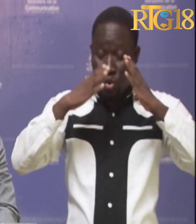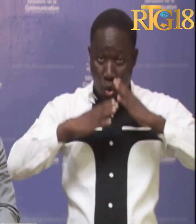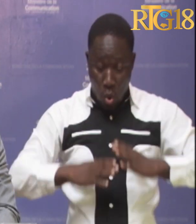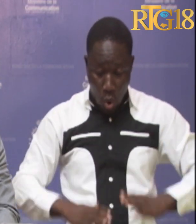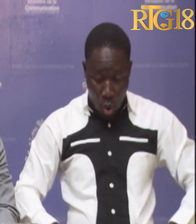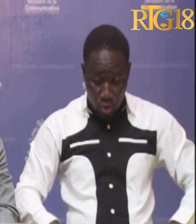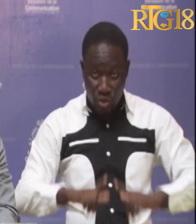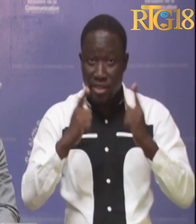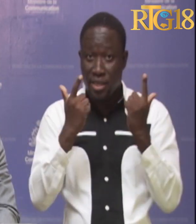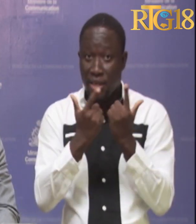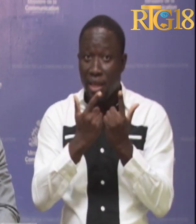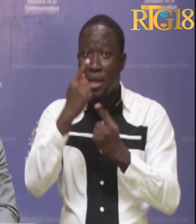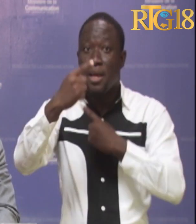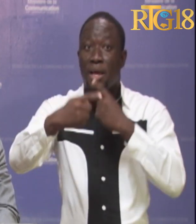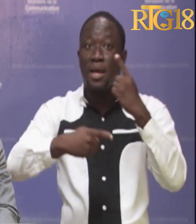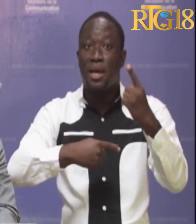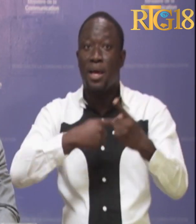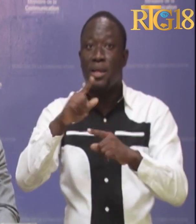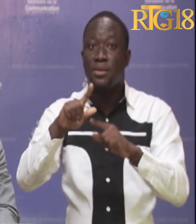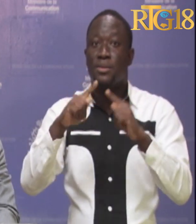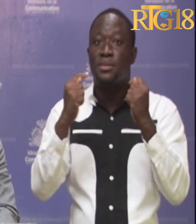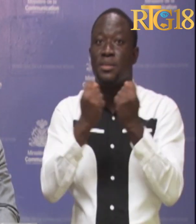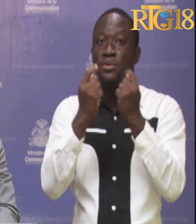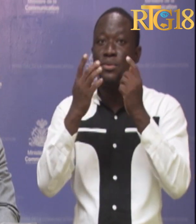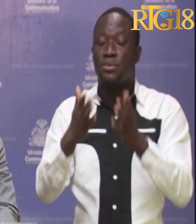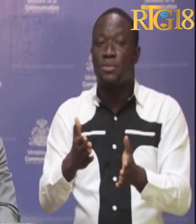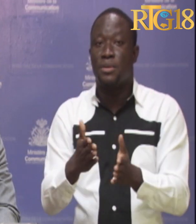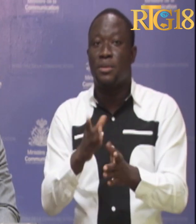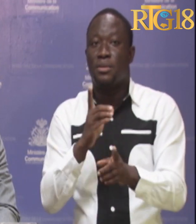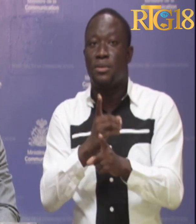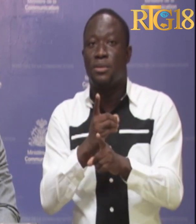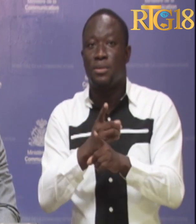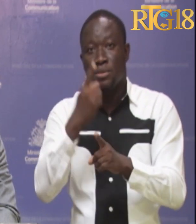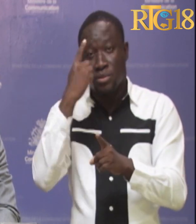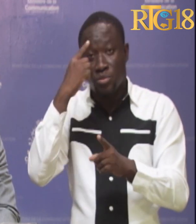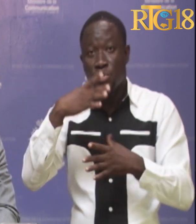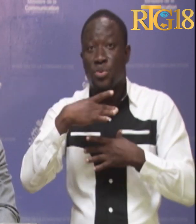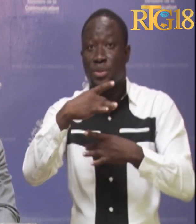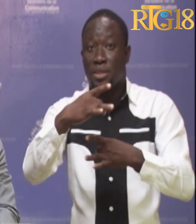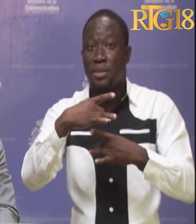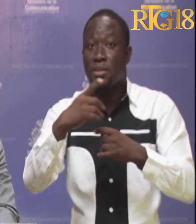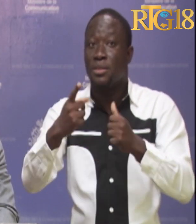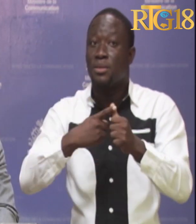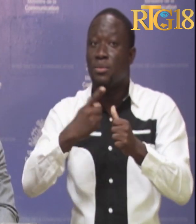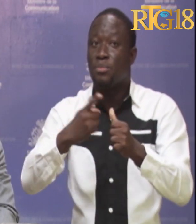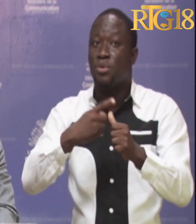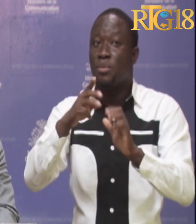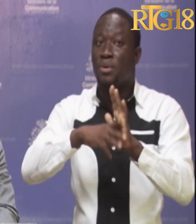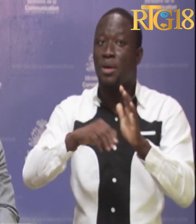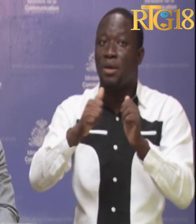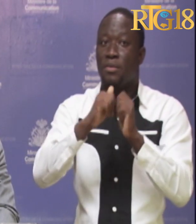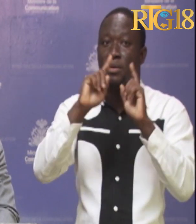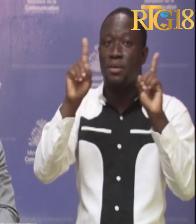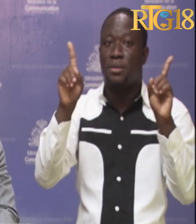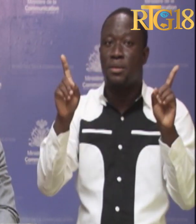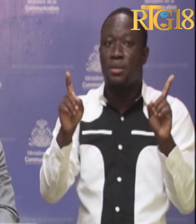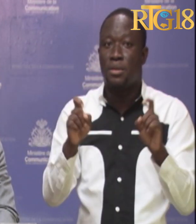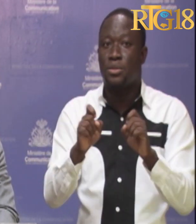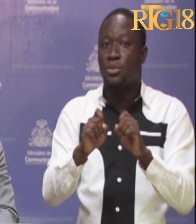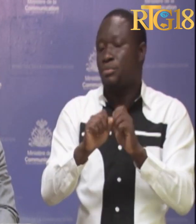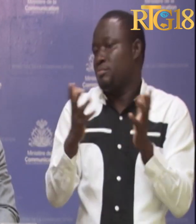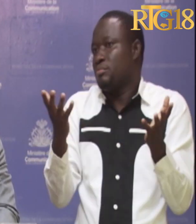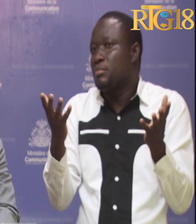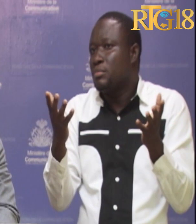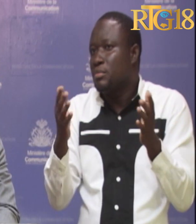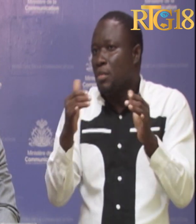allant du citoyen ordinaire au gouvernant, de s'intéresser d'une part aux questions afférentes à la presse en